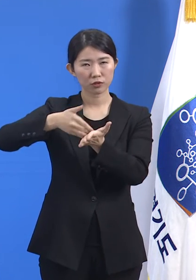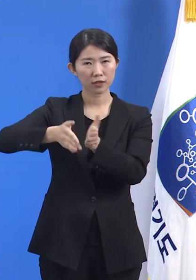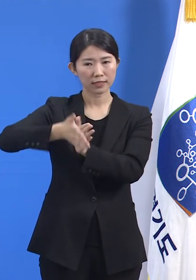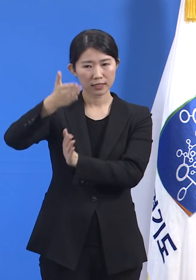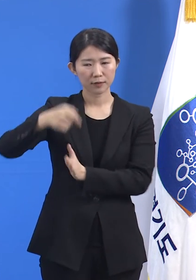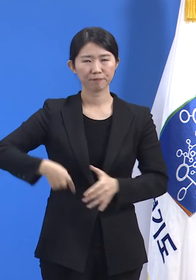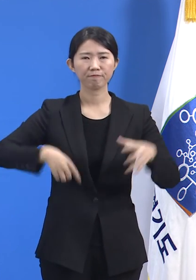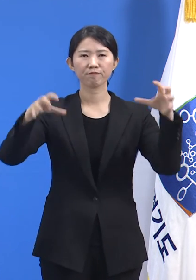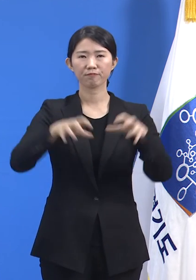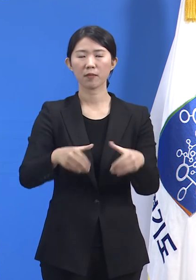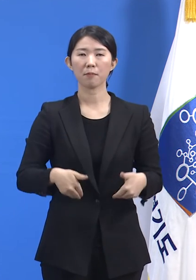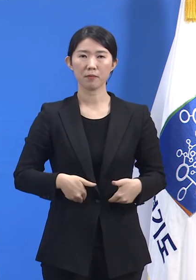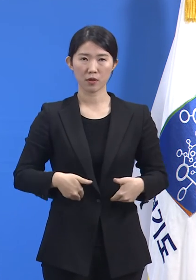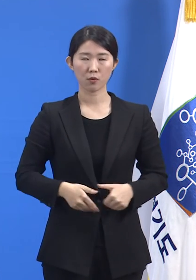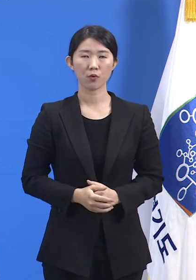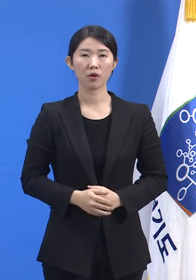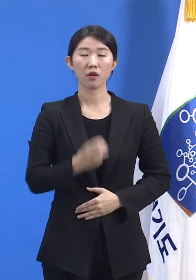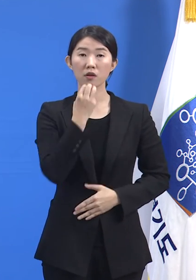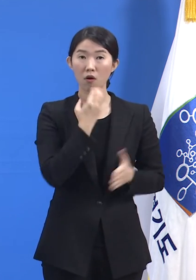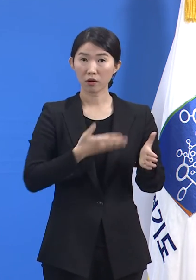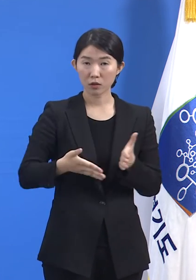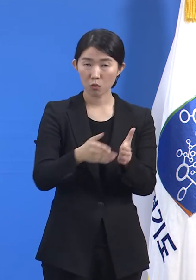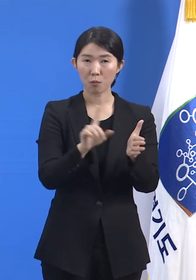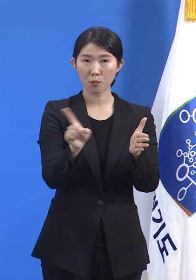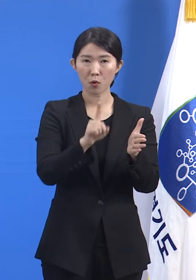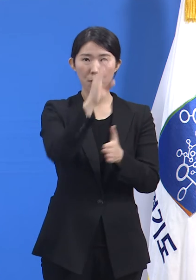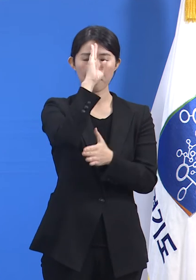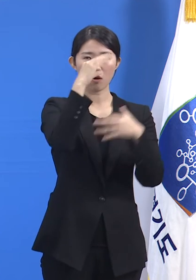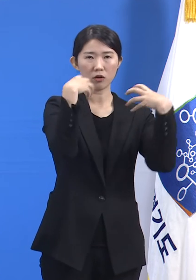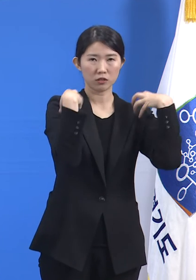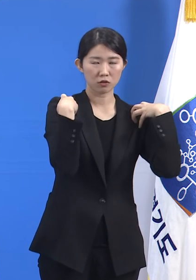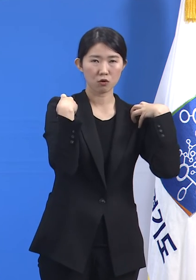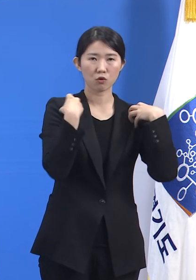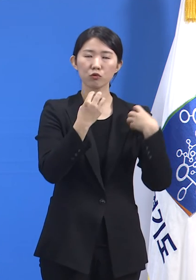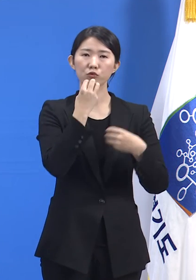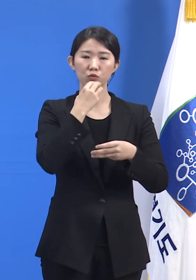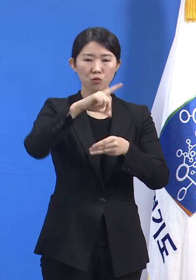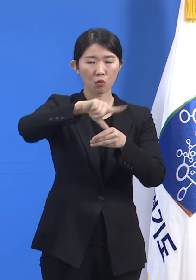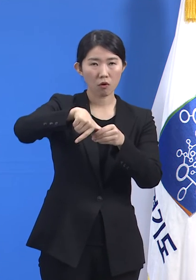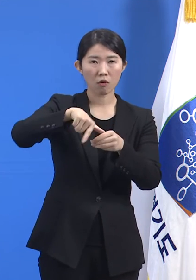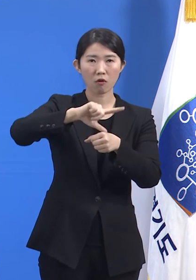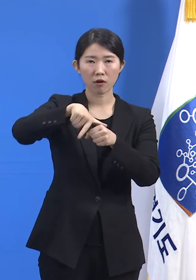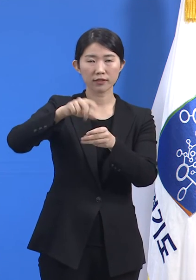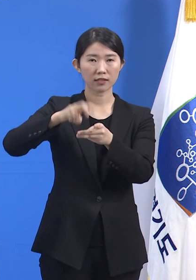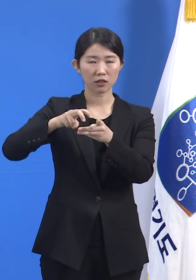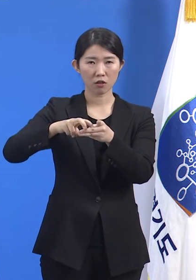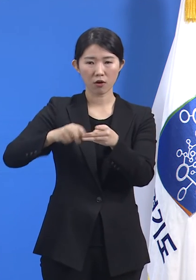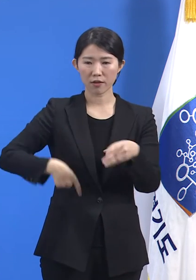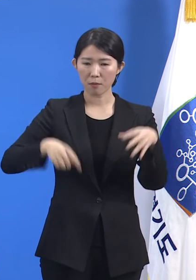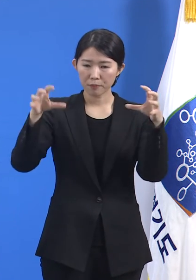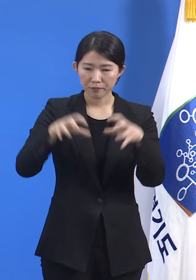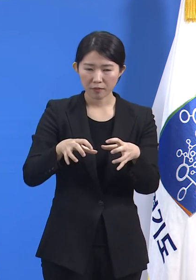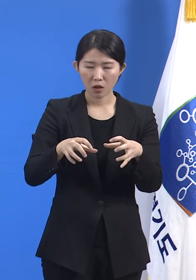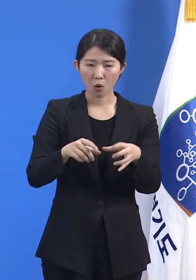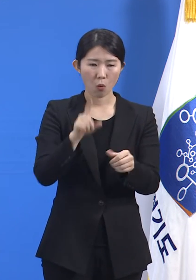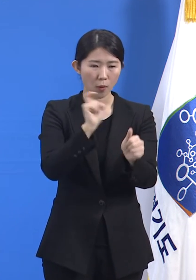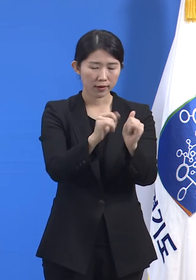도는 질병청, 수도권대응센터 등과 협력하여 확진자 발생사업장 일제점검도 실시하겠습니다.